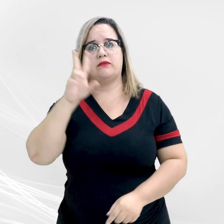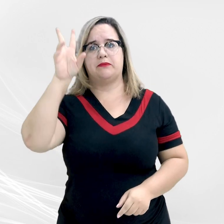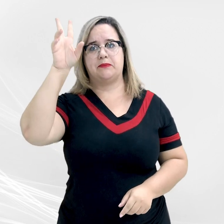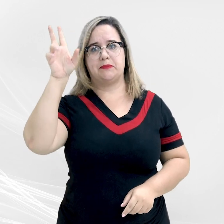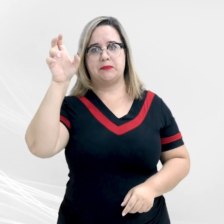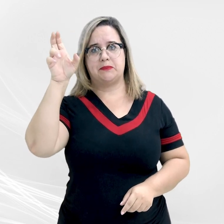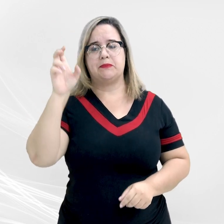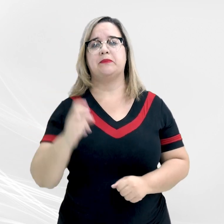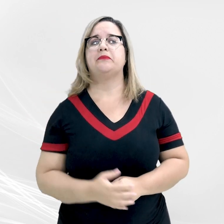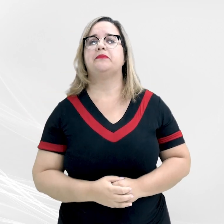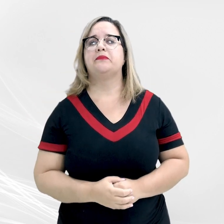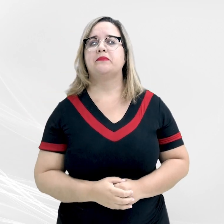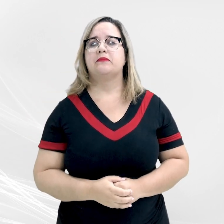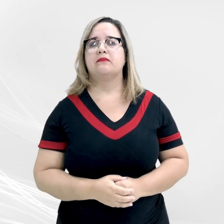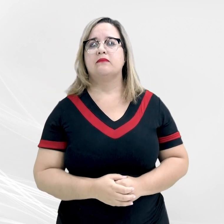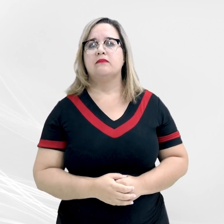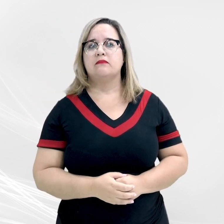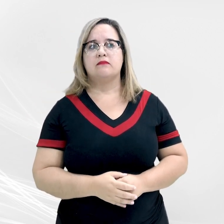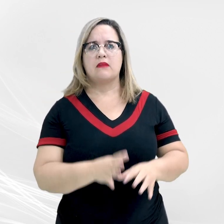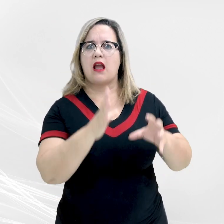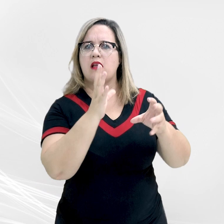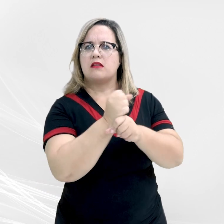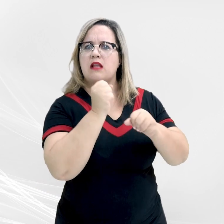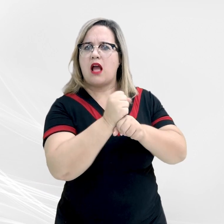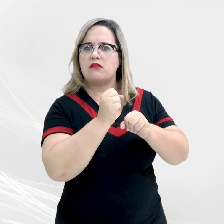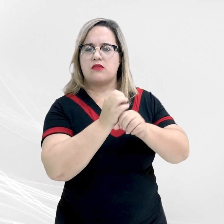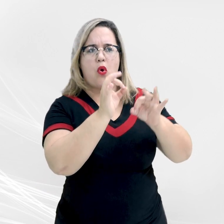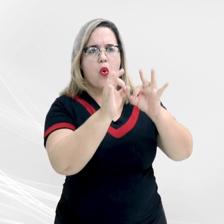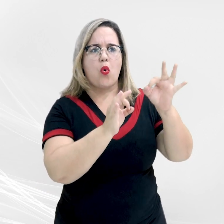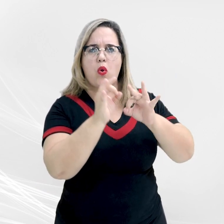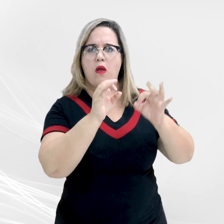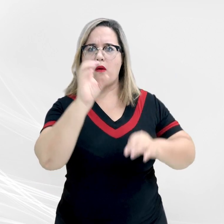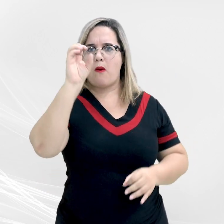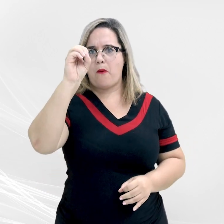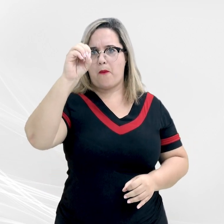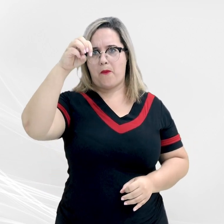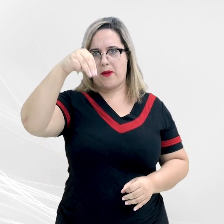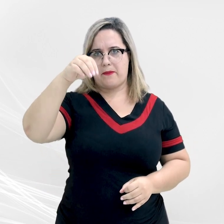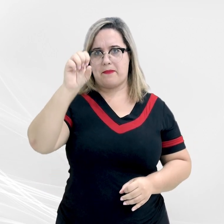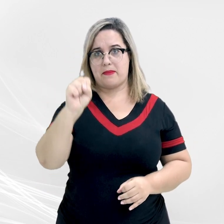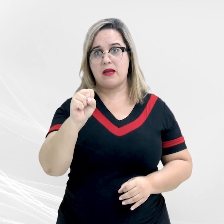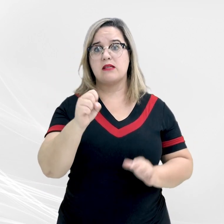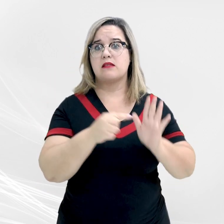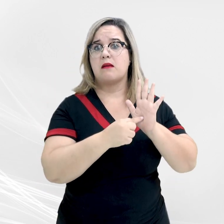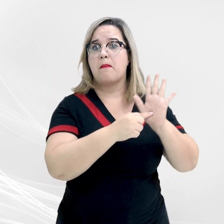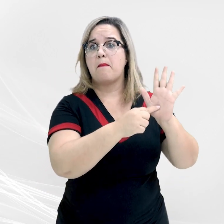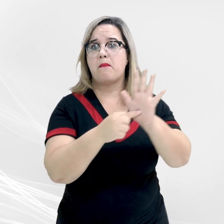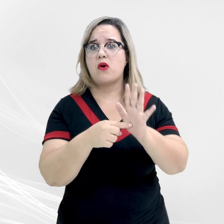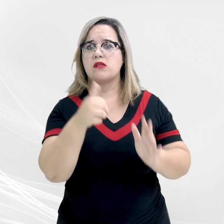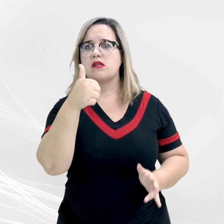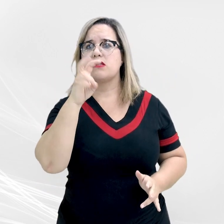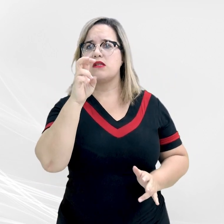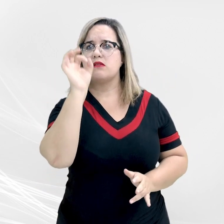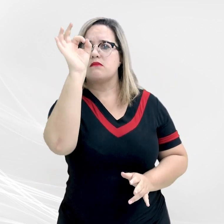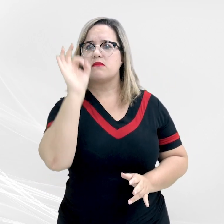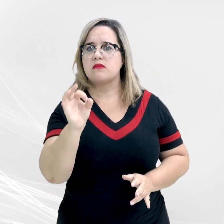Dados da Organização Mundial da Saúde, OMS, indicam que 15% da população